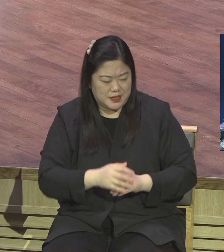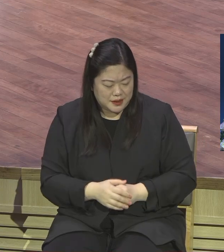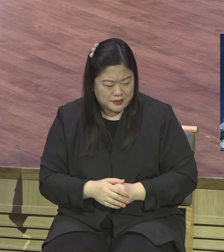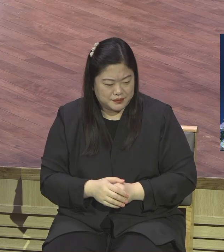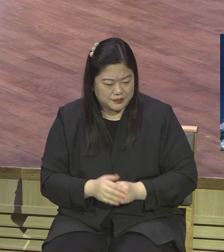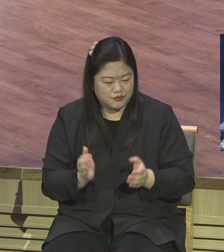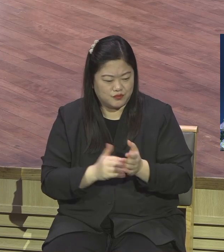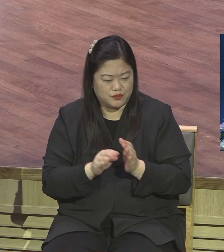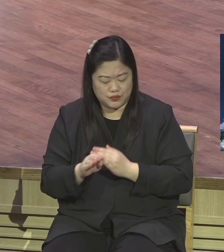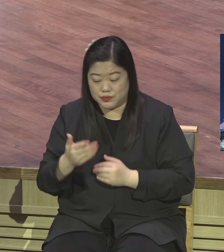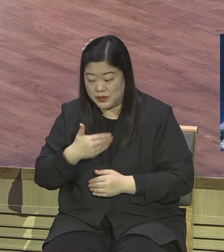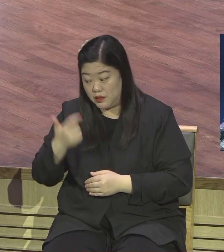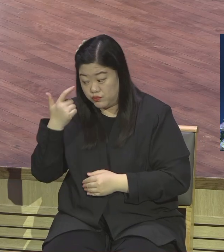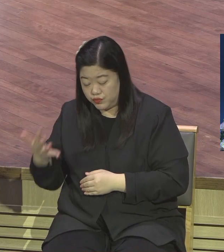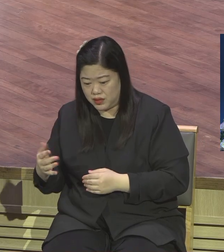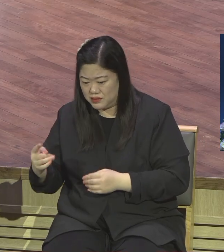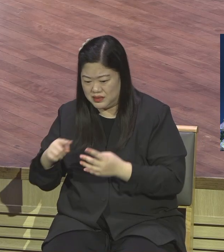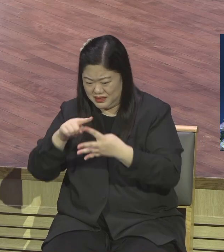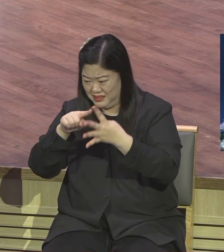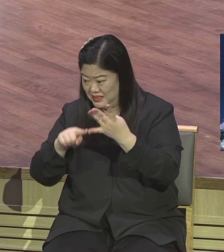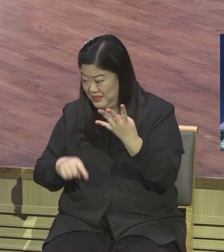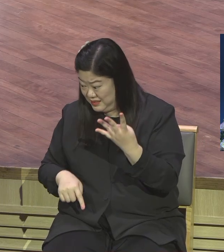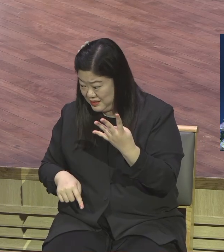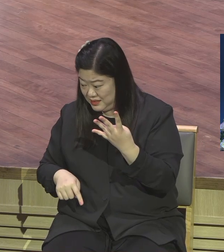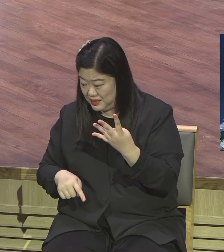그러면 너희들은 나를 누구로 아느냐